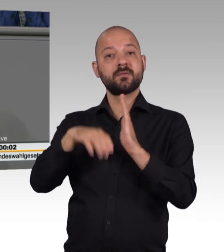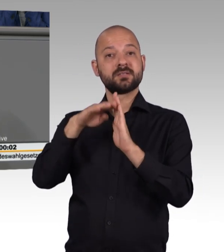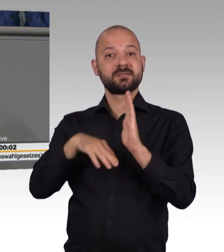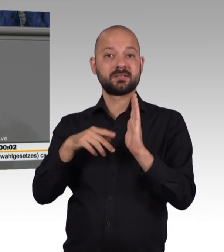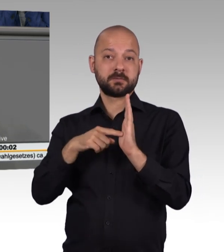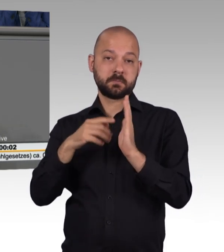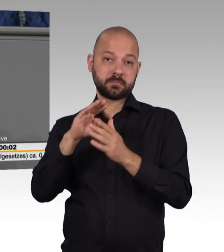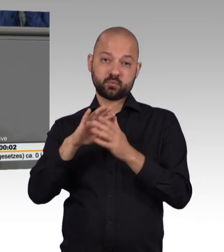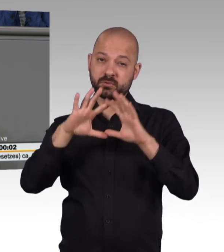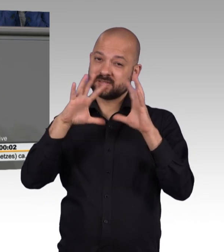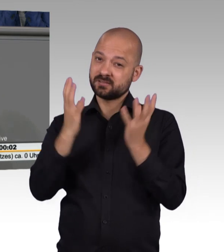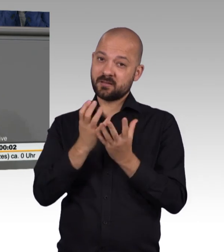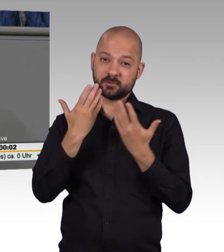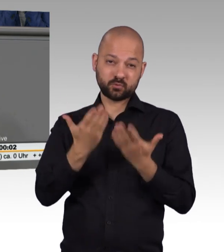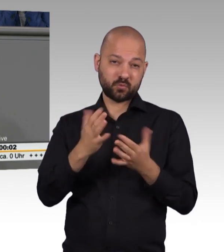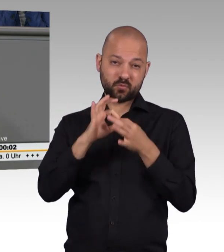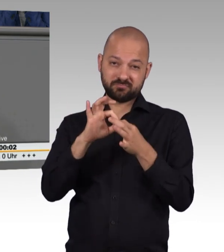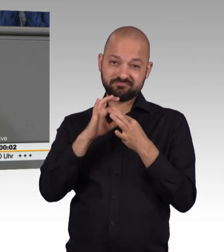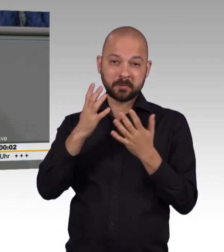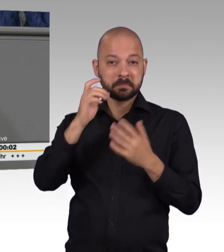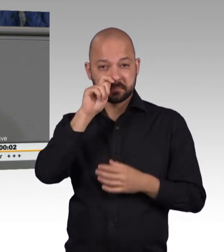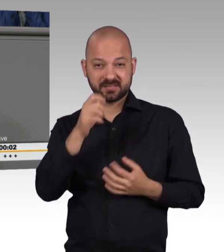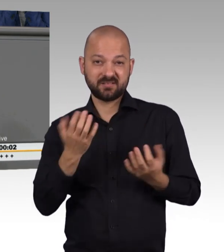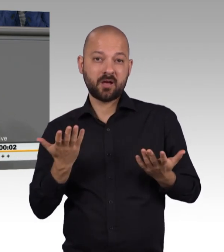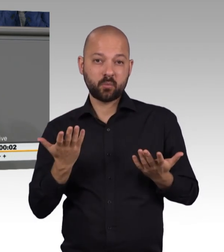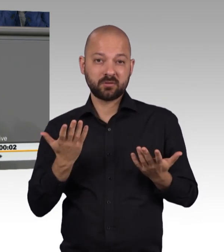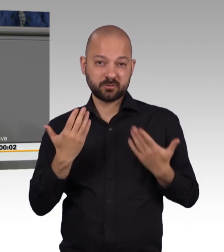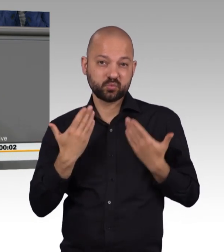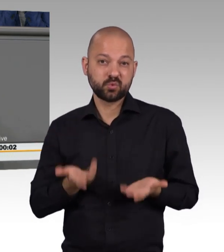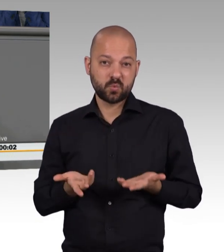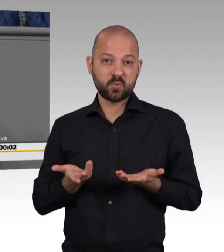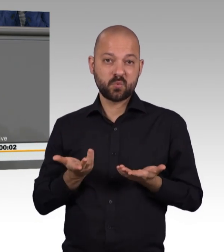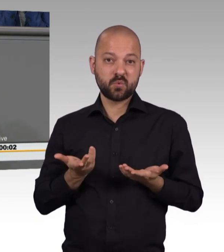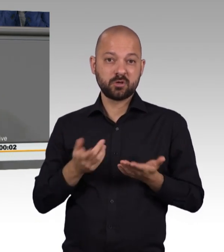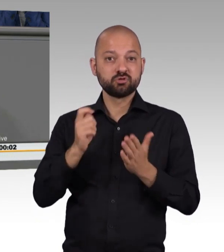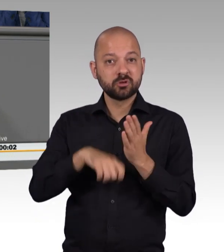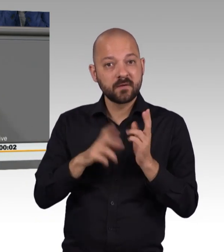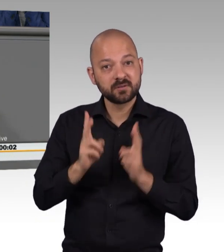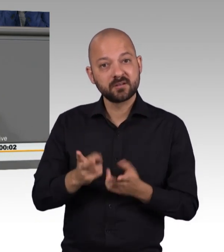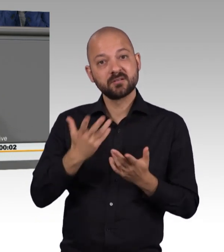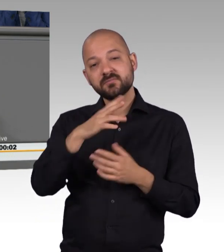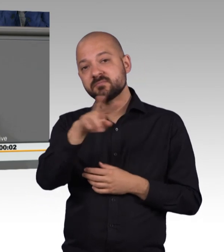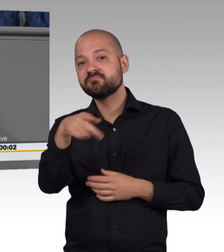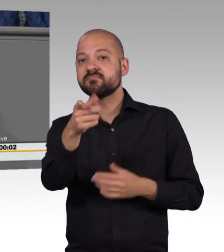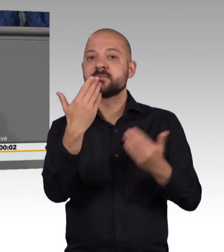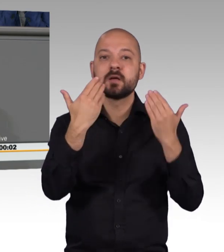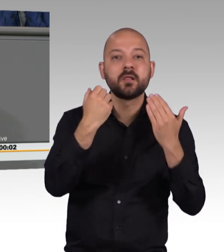Das Strafrecht gibt es nämlich, weil nicht alle Menschen sich so verhalten, wie sie sich verhalten sollten. Und ich frage Sie, wollen Sie